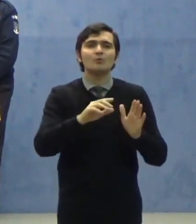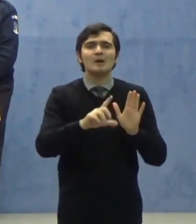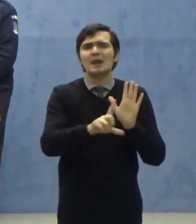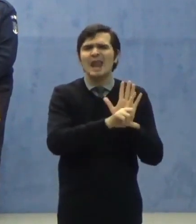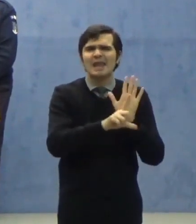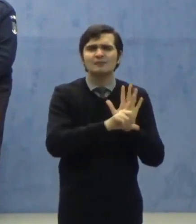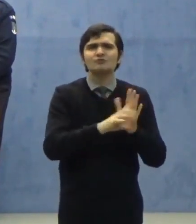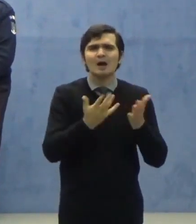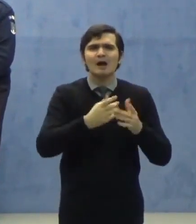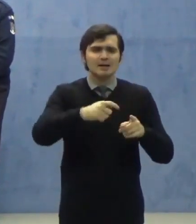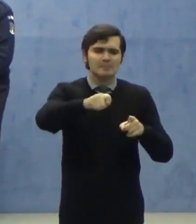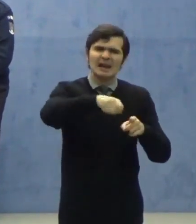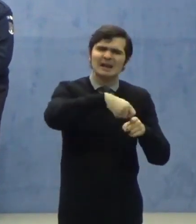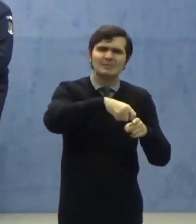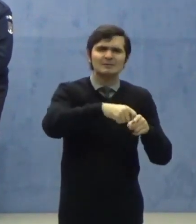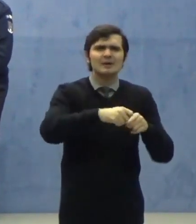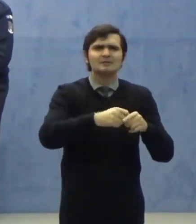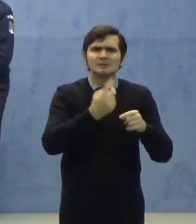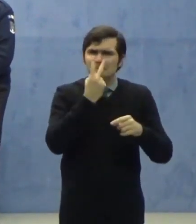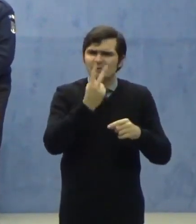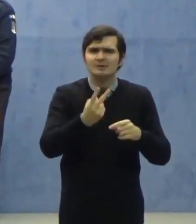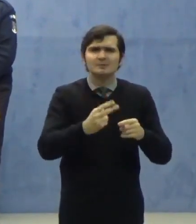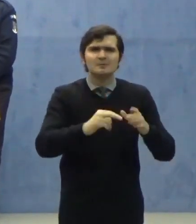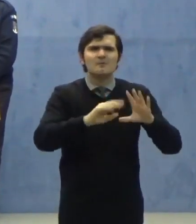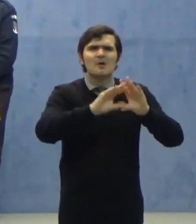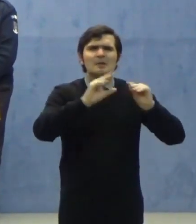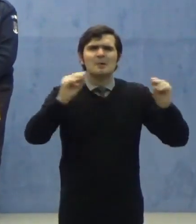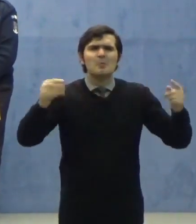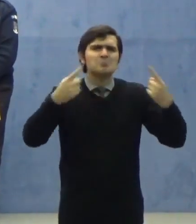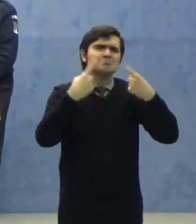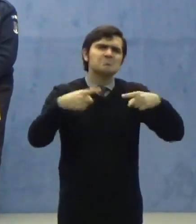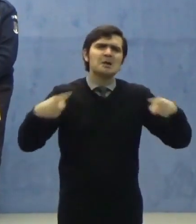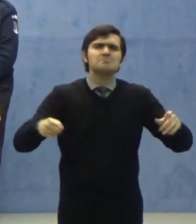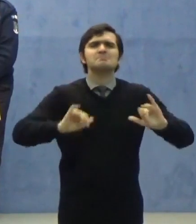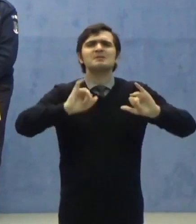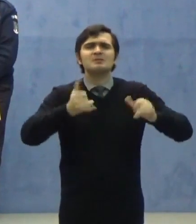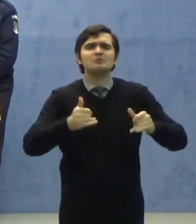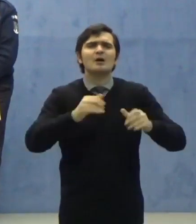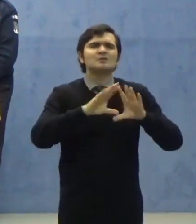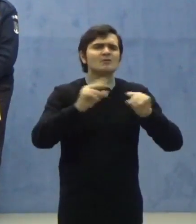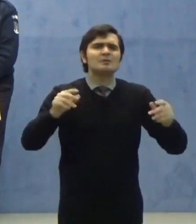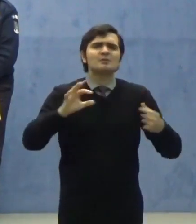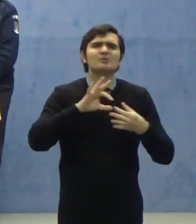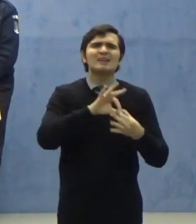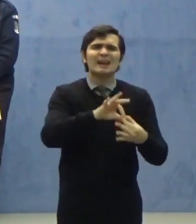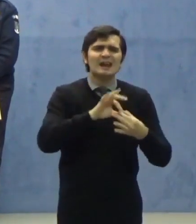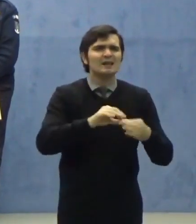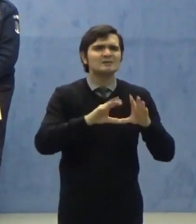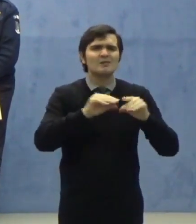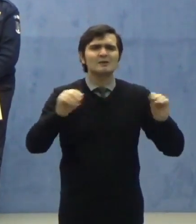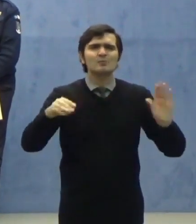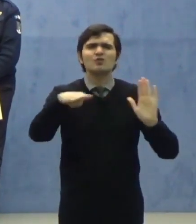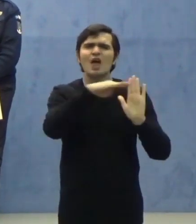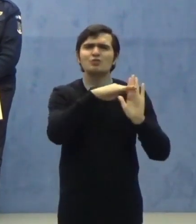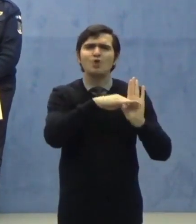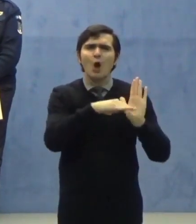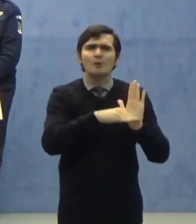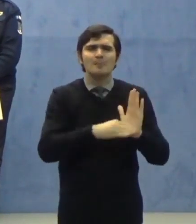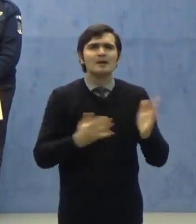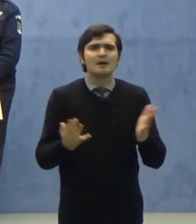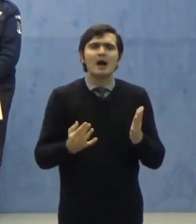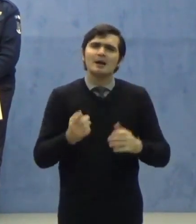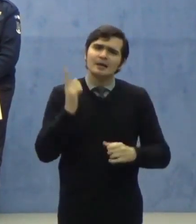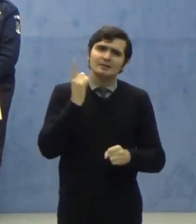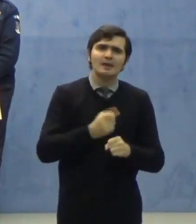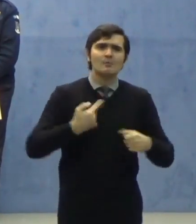reglementează, iată, o paletă foarte largă de situații și de relații, de norme pe care trebuie să